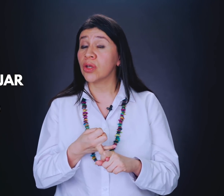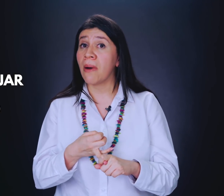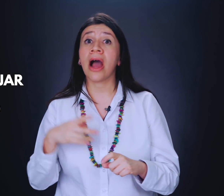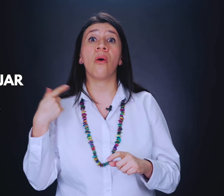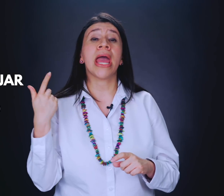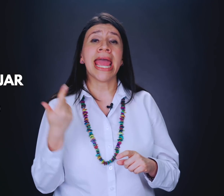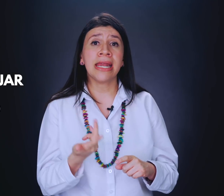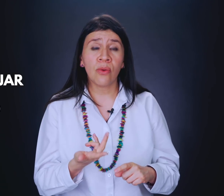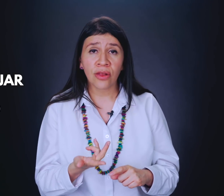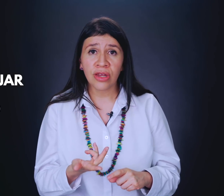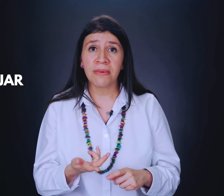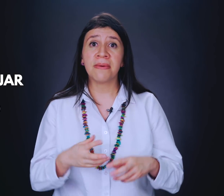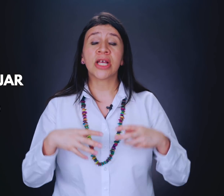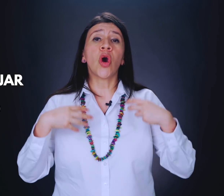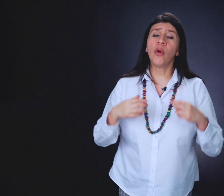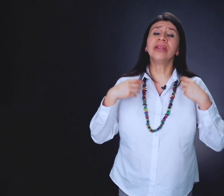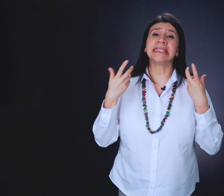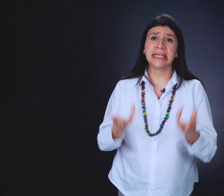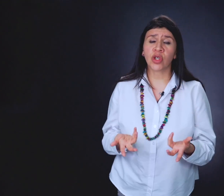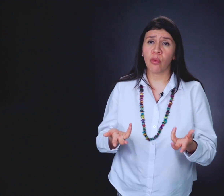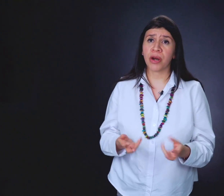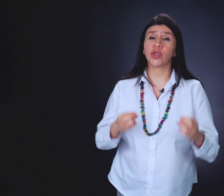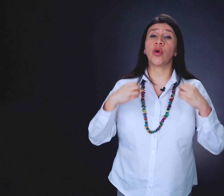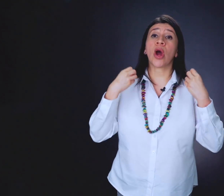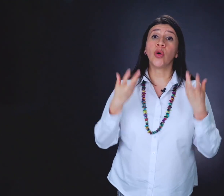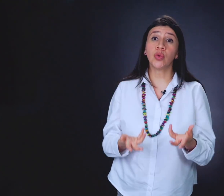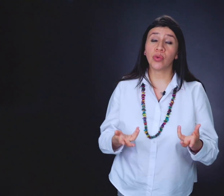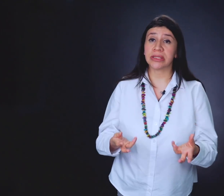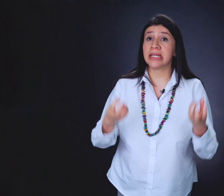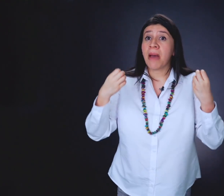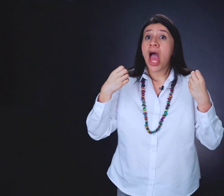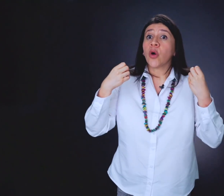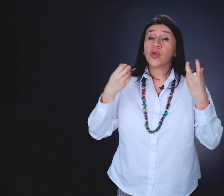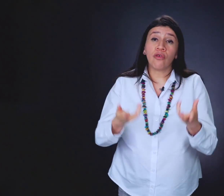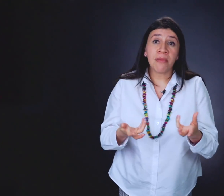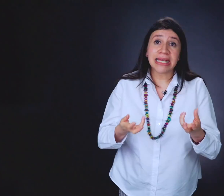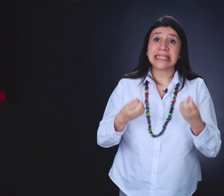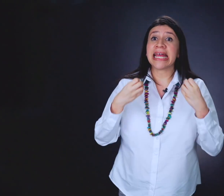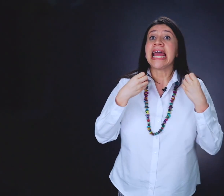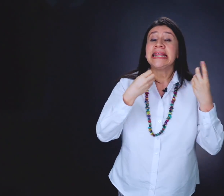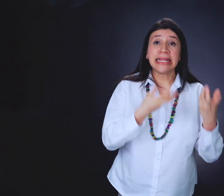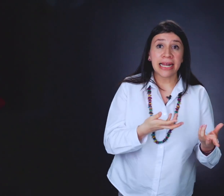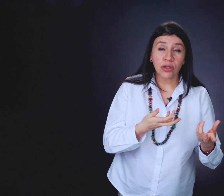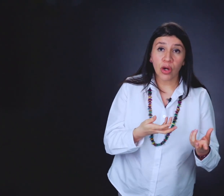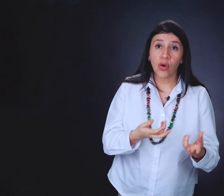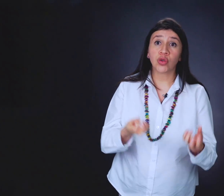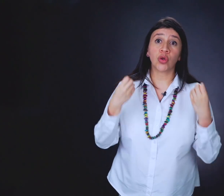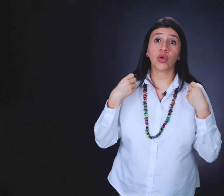trabajo, en el lugar donde vives, cómo te sientes como persona, con tu autoestima, con tu forma de ser, de interactuar con los otros,